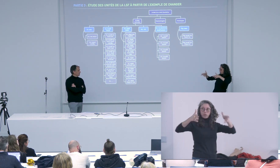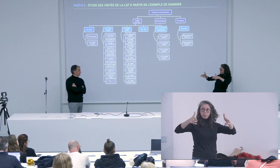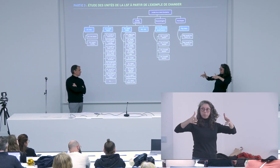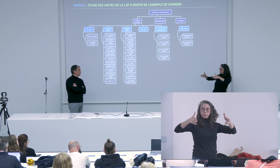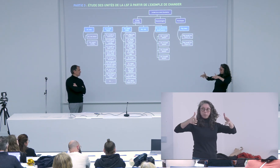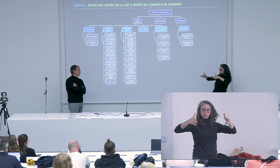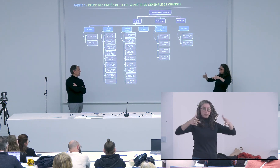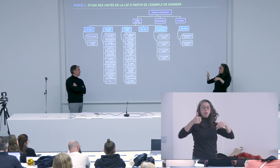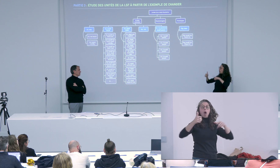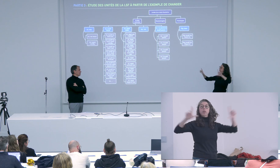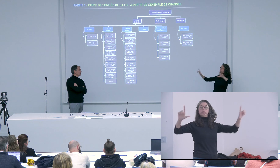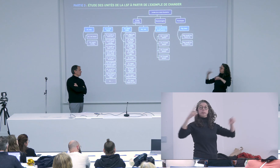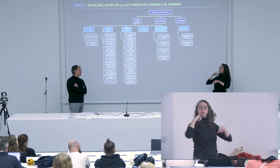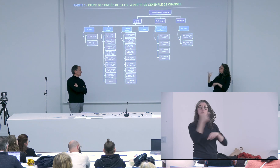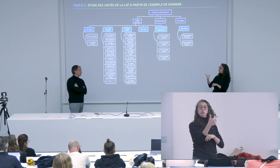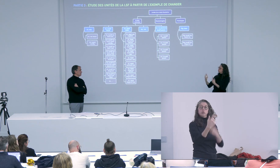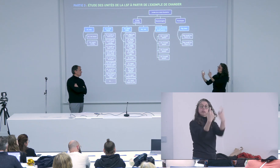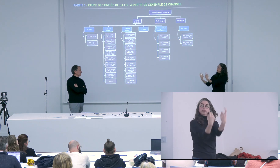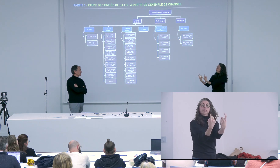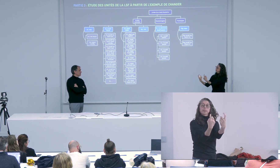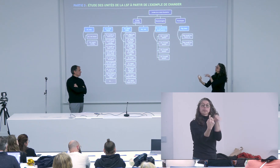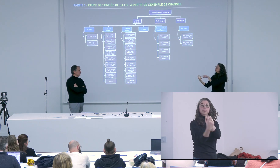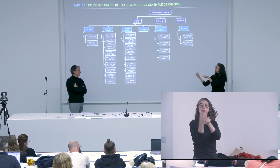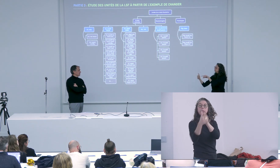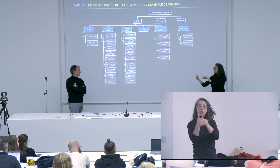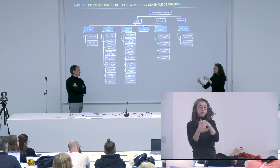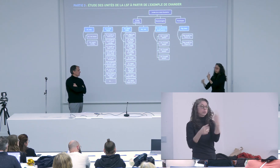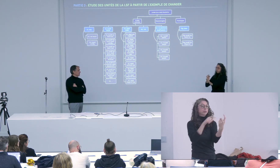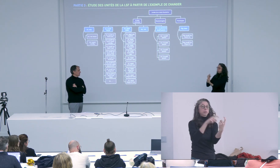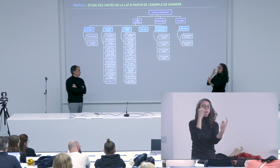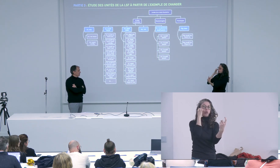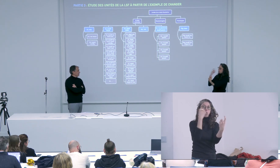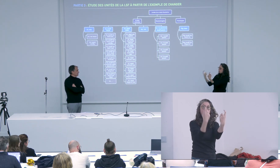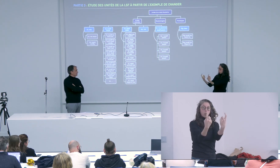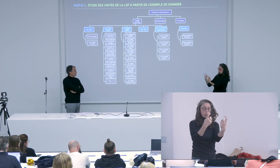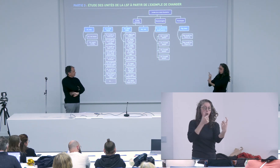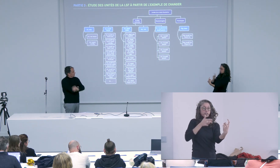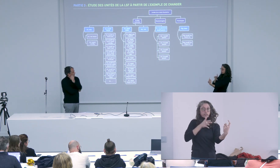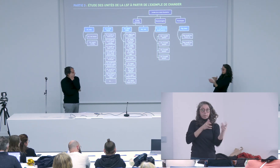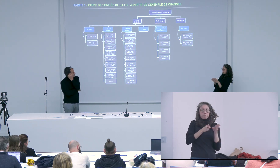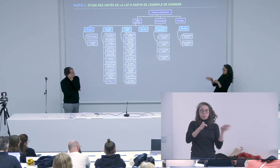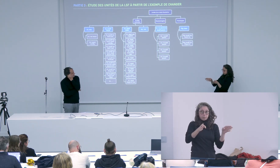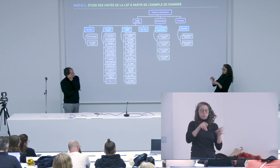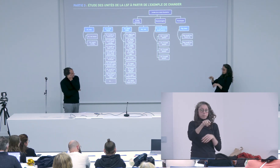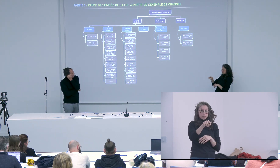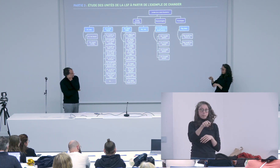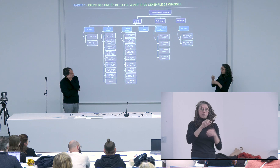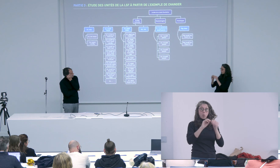il y a eu deux caméras pour deux personnes donc une caméra sur